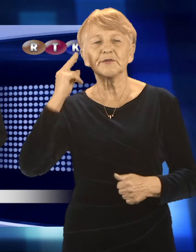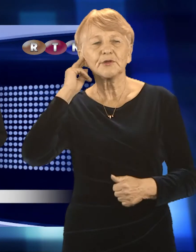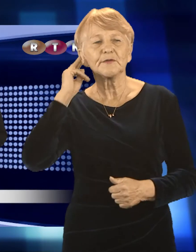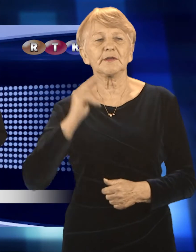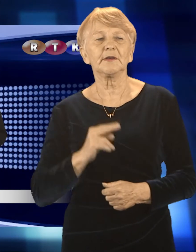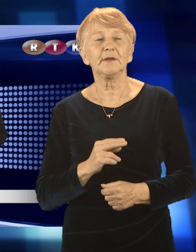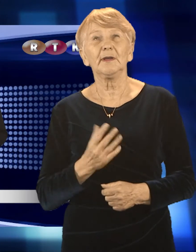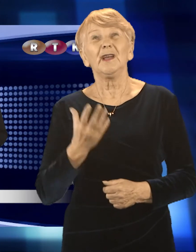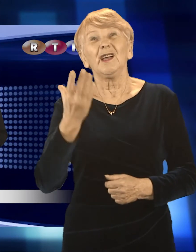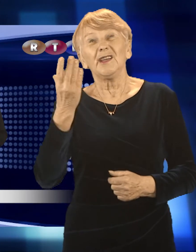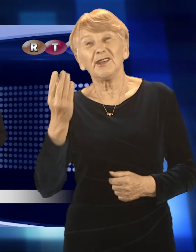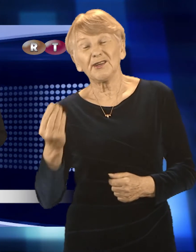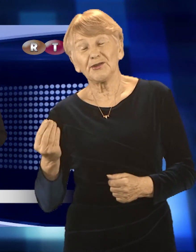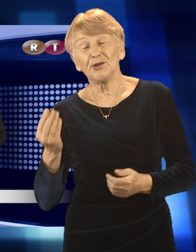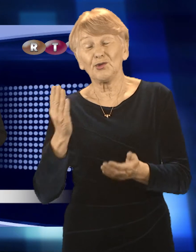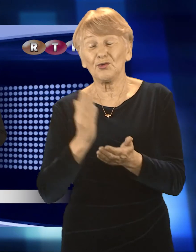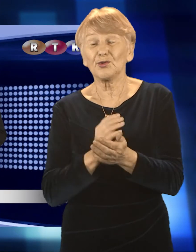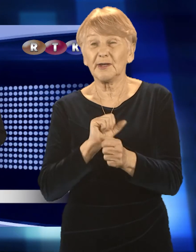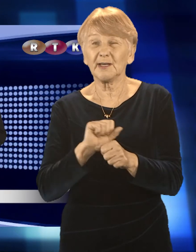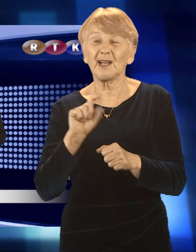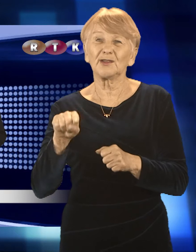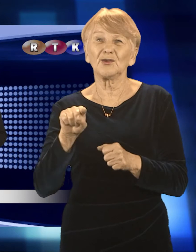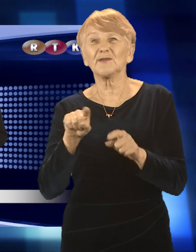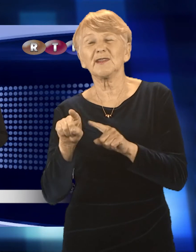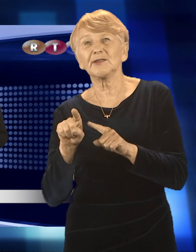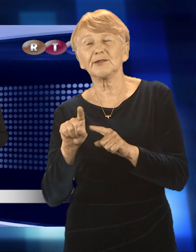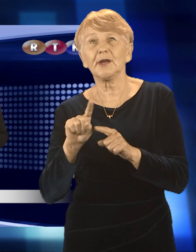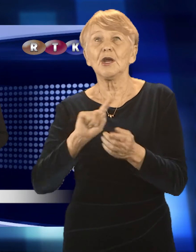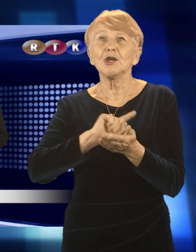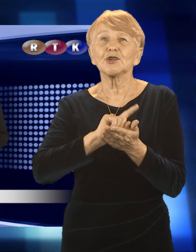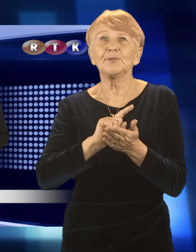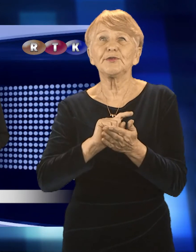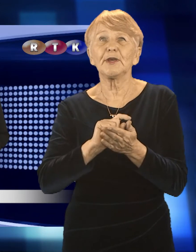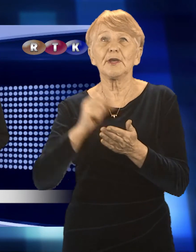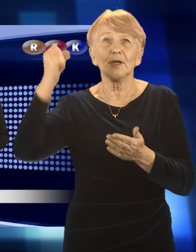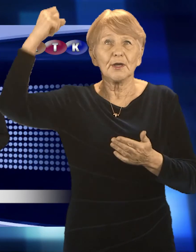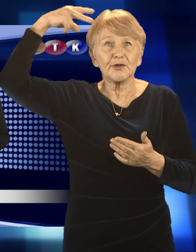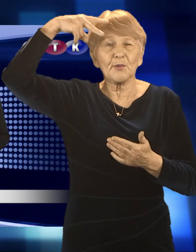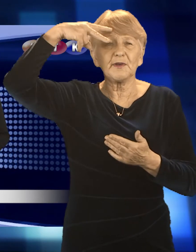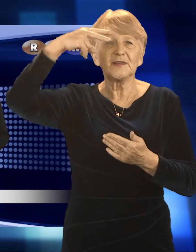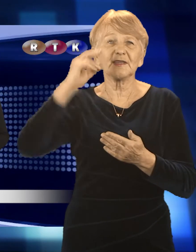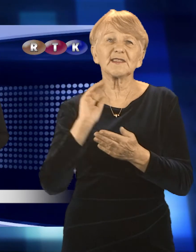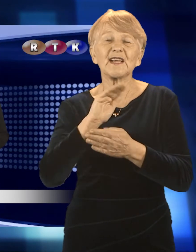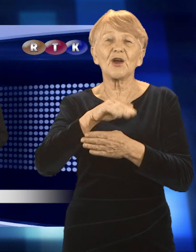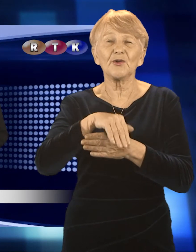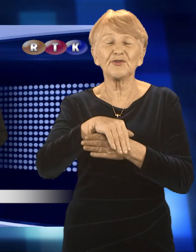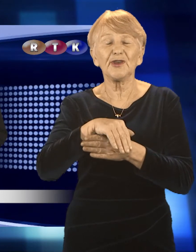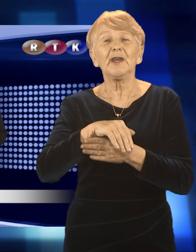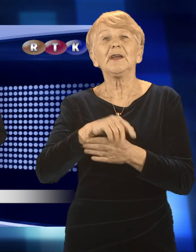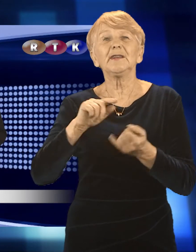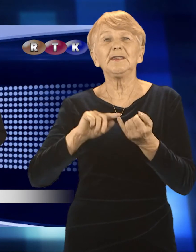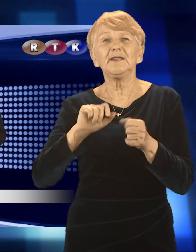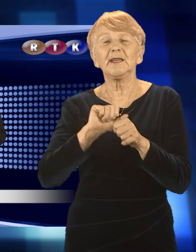Jesień w pełni, a to oznacza szybsze zachody słońca. Gorsza widoczność na drogach może prowadzić do wypadków. Dlatego policja